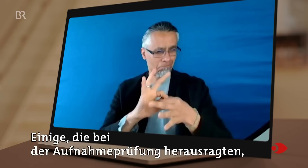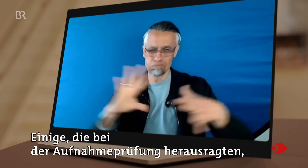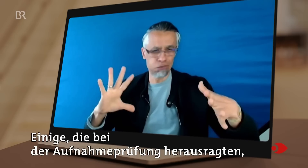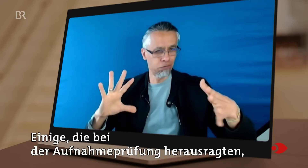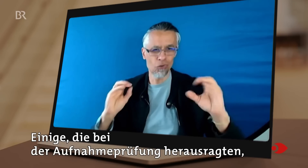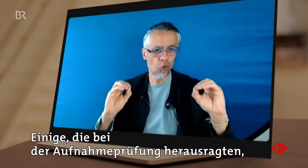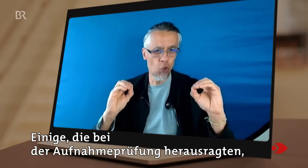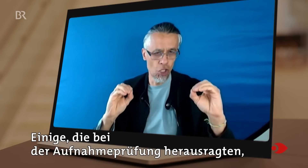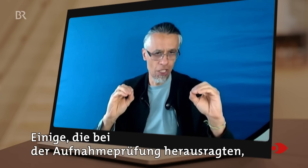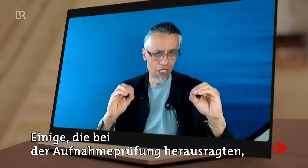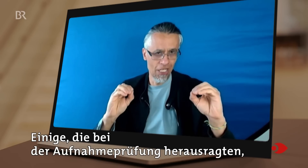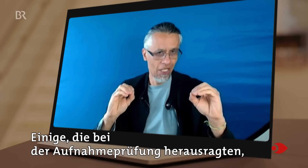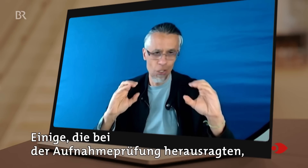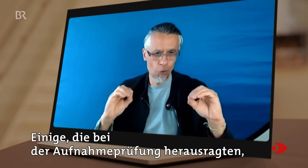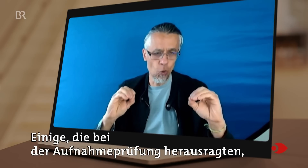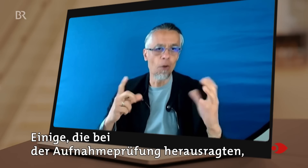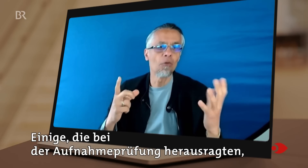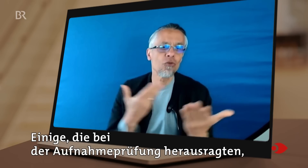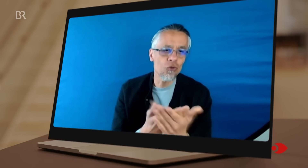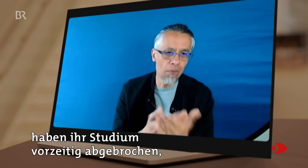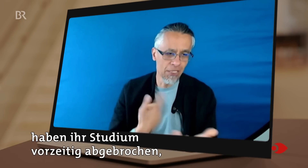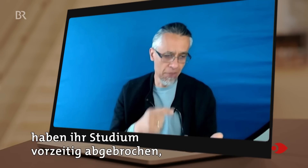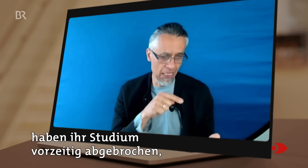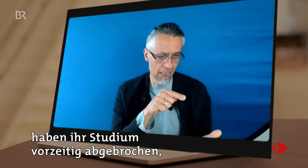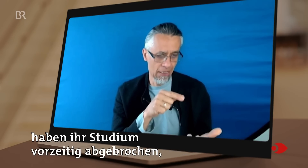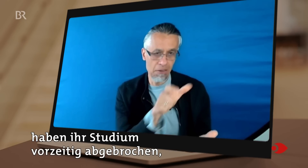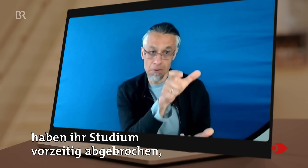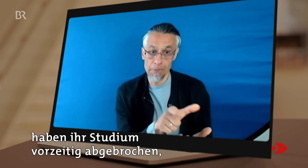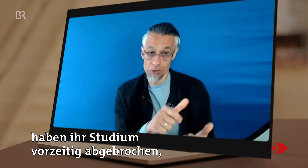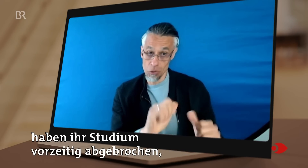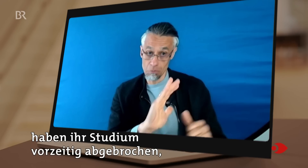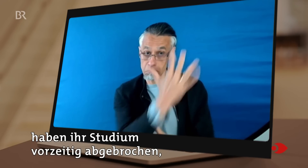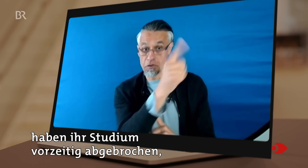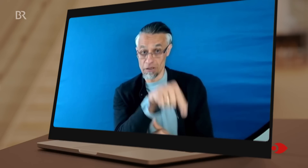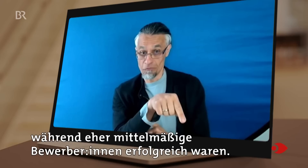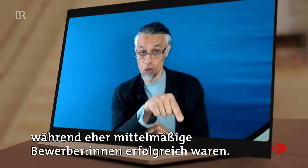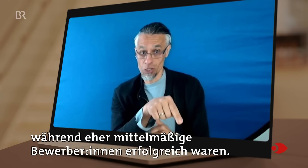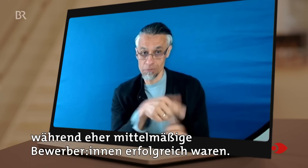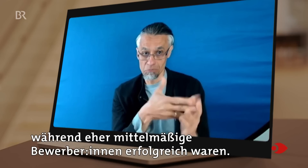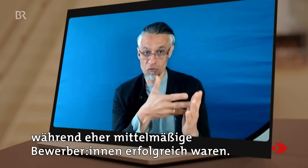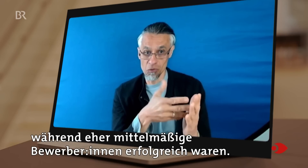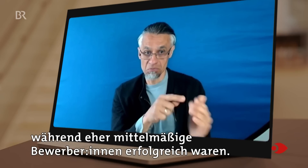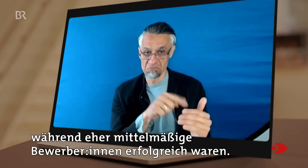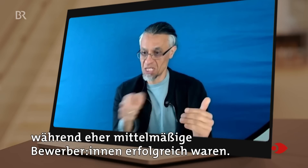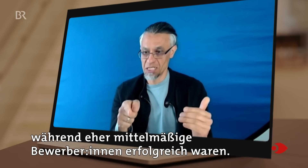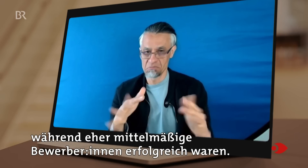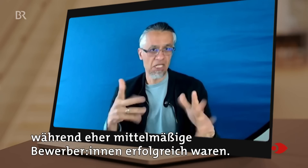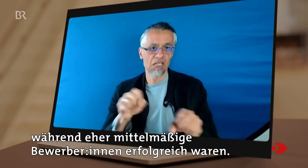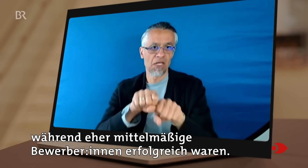Einige, die bei der Aufnahmeprüfung herausragten, haben ihr Studium vorzeitig abgebrochen, während eher mittelmäßige BewerberInnen erfolgreich